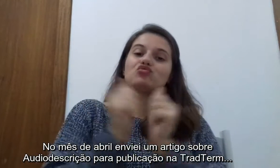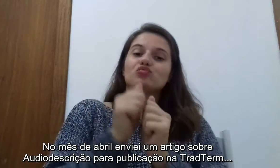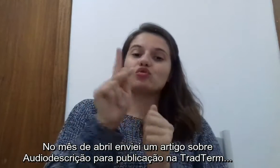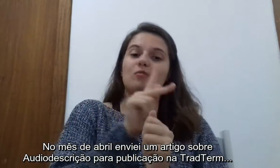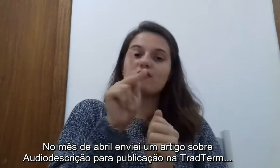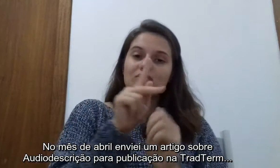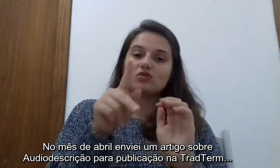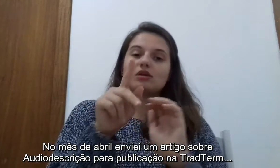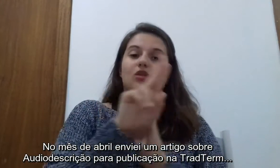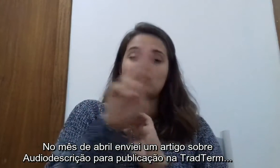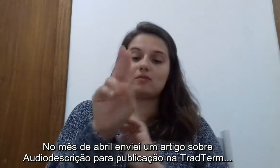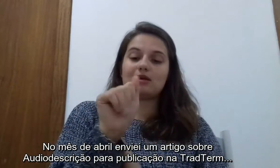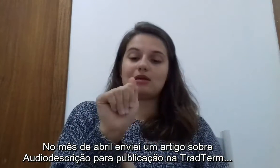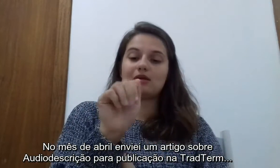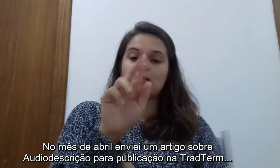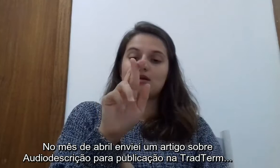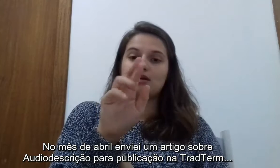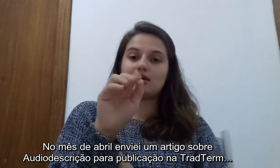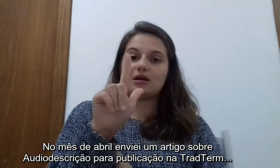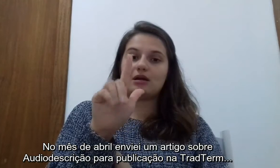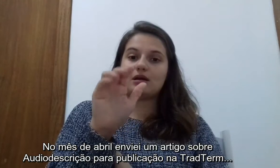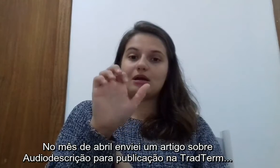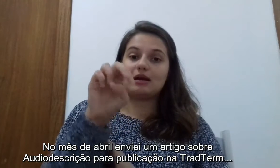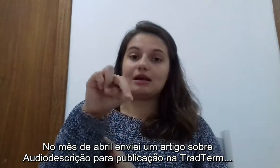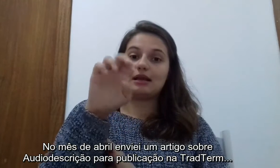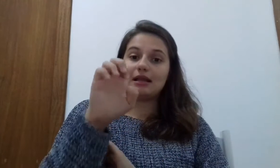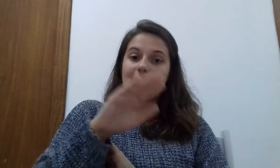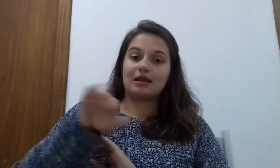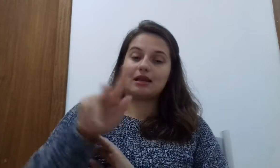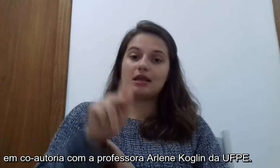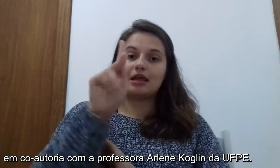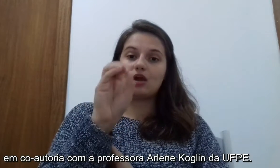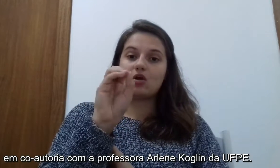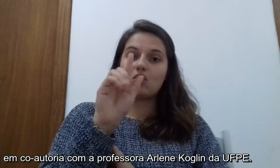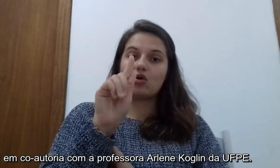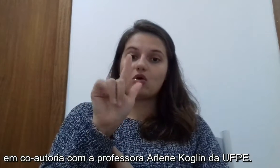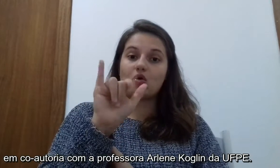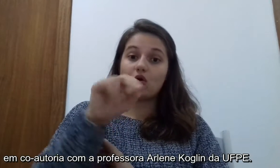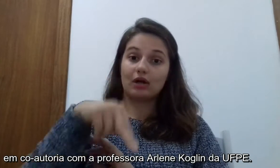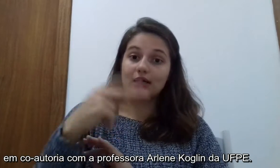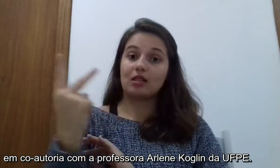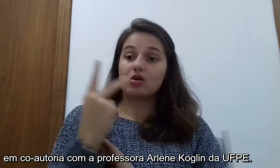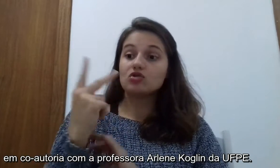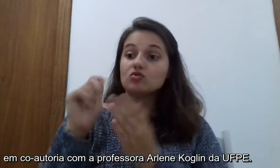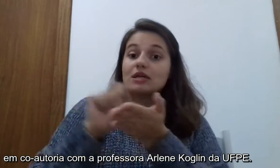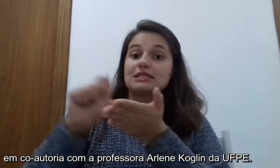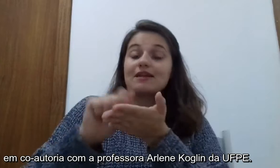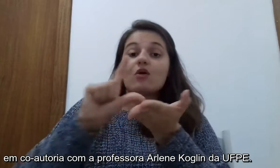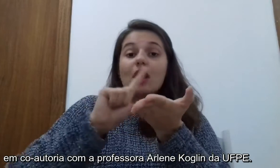para publicação na revista Traditerno, em coautoria com a professora Arlene Coglin, da UFPE.